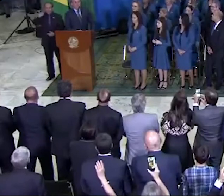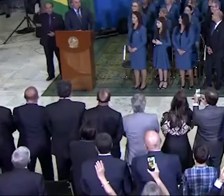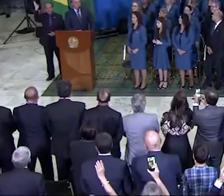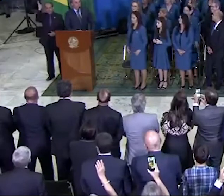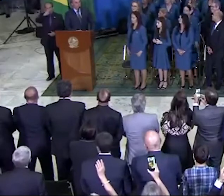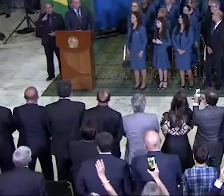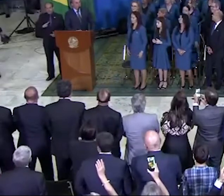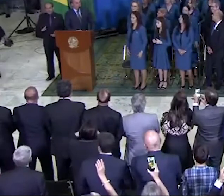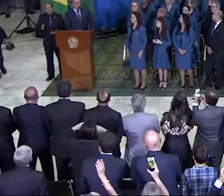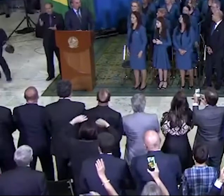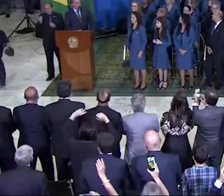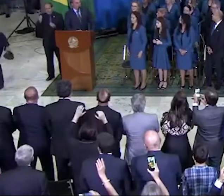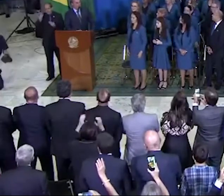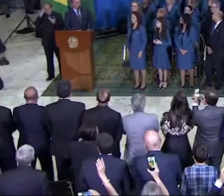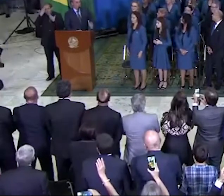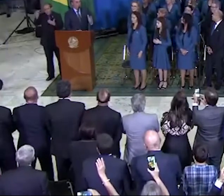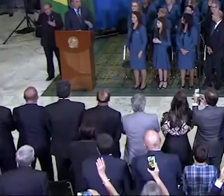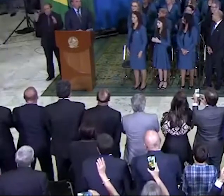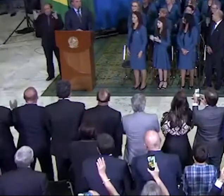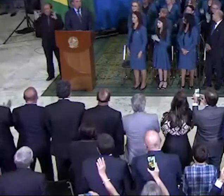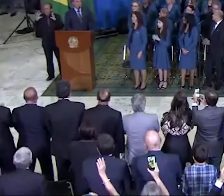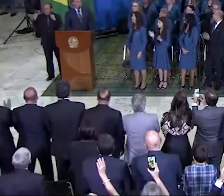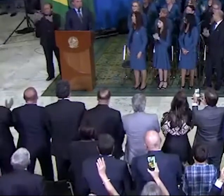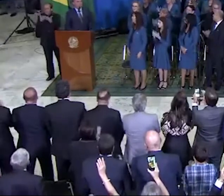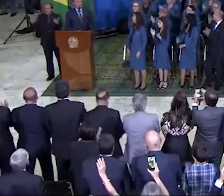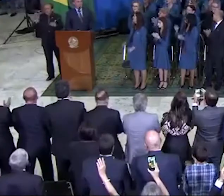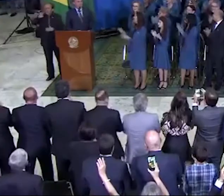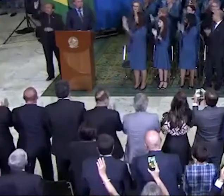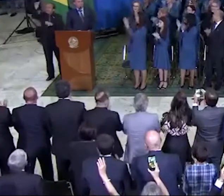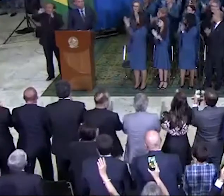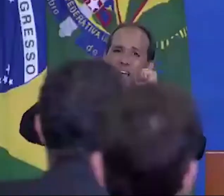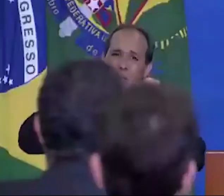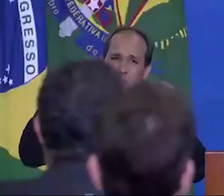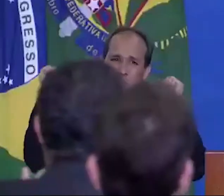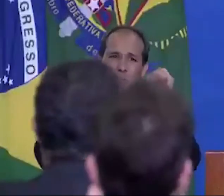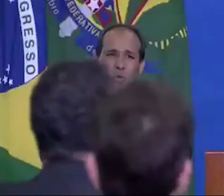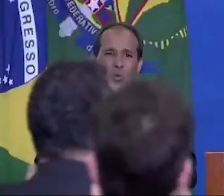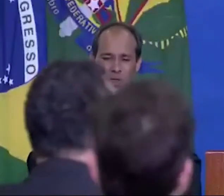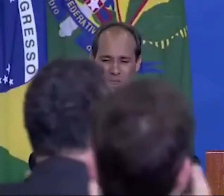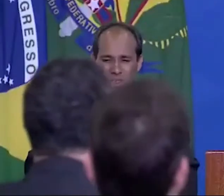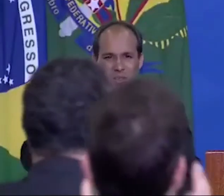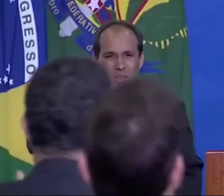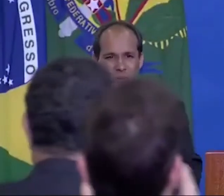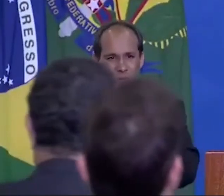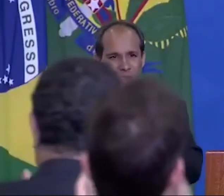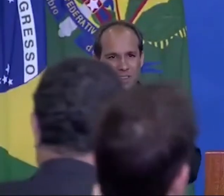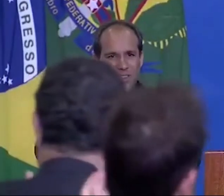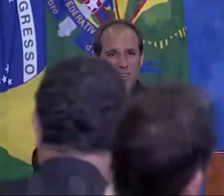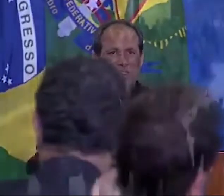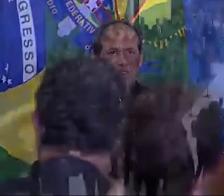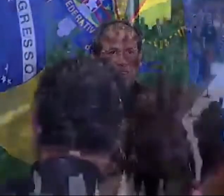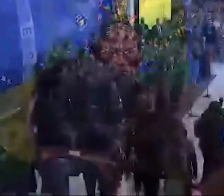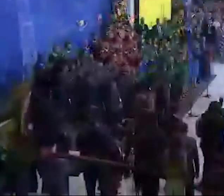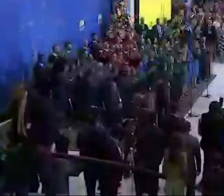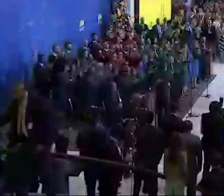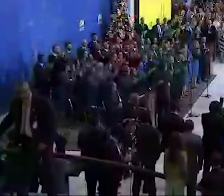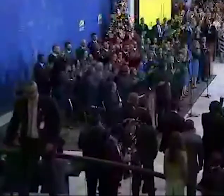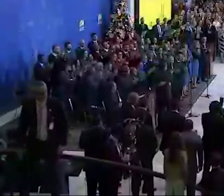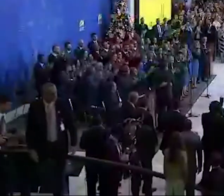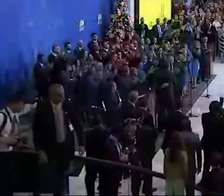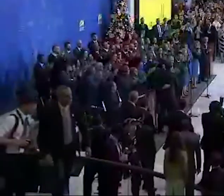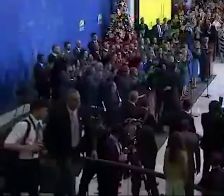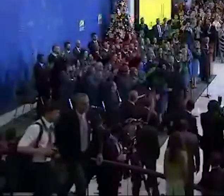muito obrigado a todos vocês e Deus abençoe o nosso Brasil. Aplausos